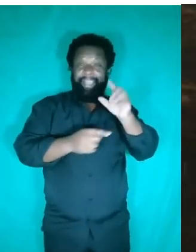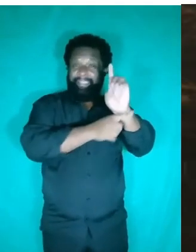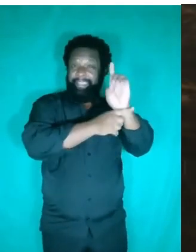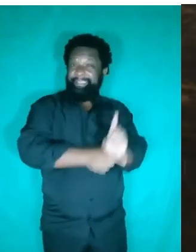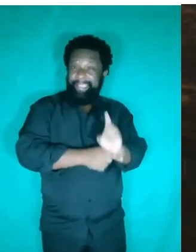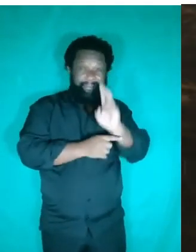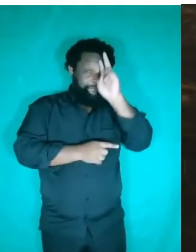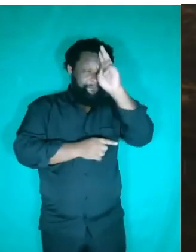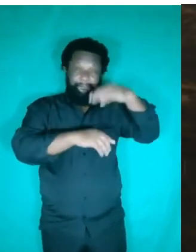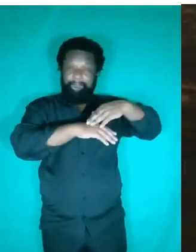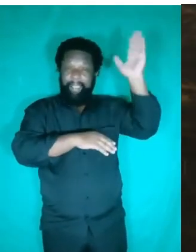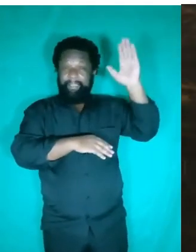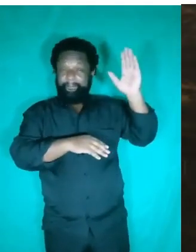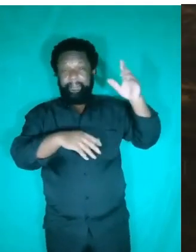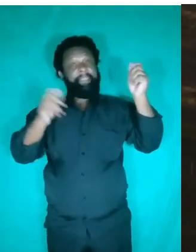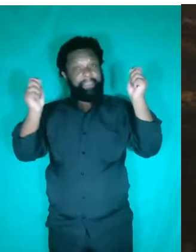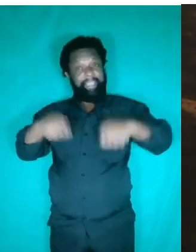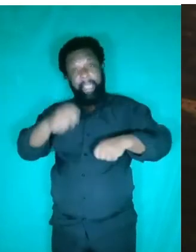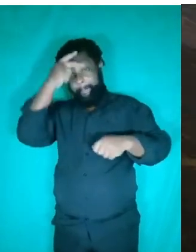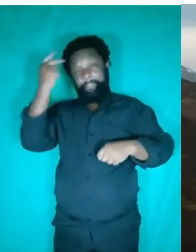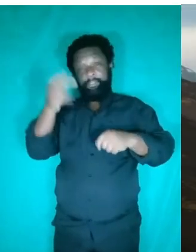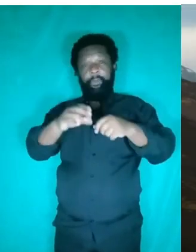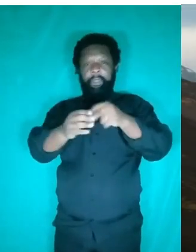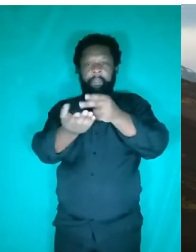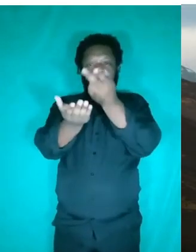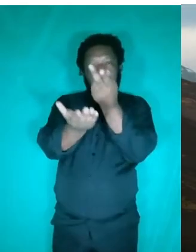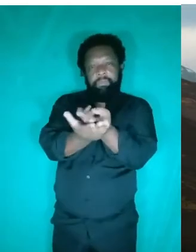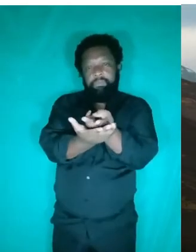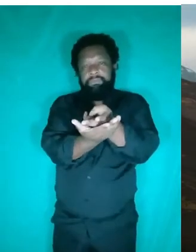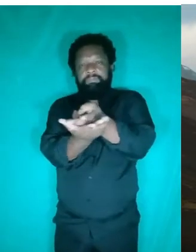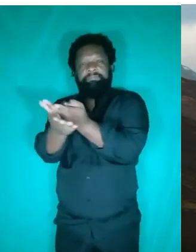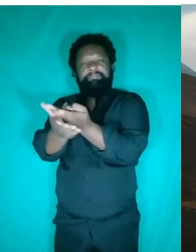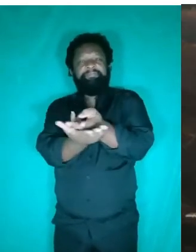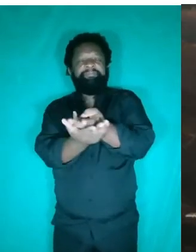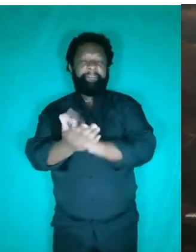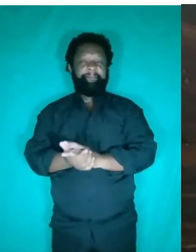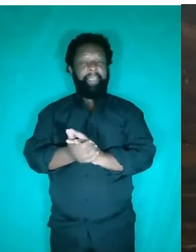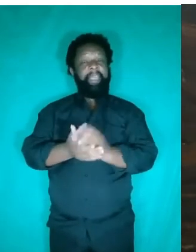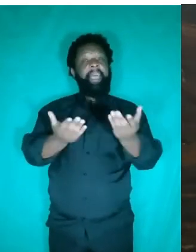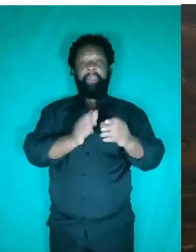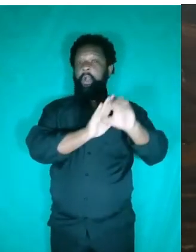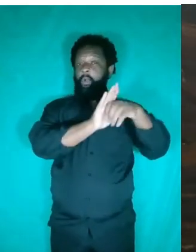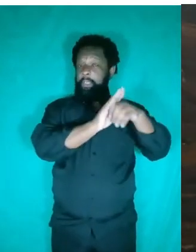como essa. Então, esse é o conceito de densidade. Eu vou passar agora para o conceito de pressão.